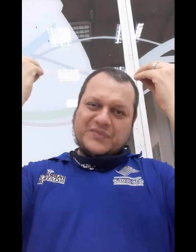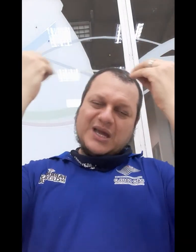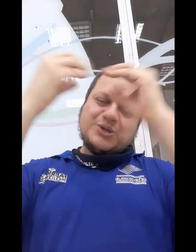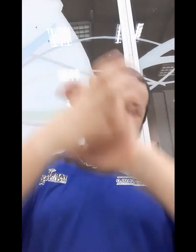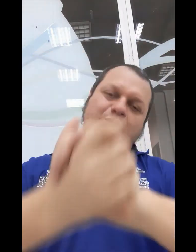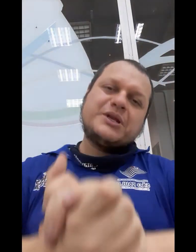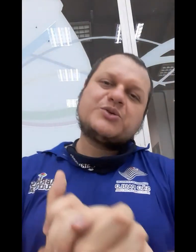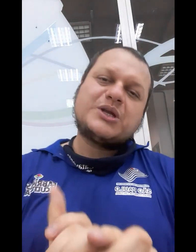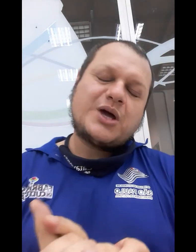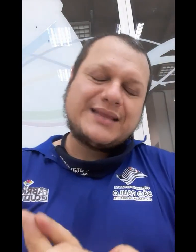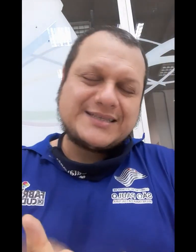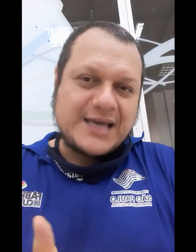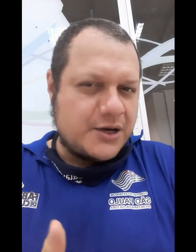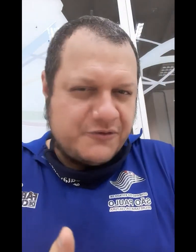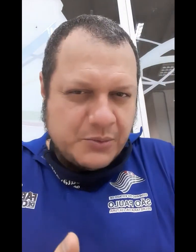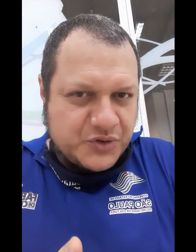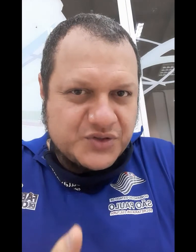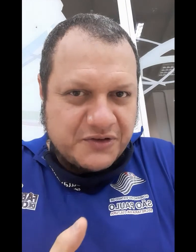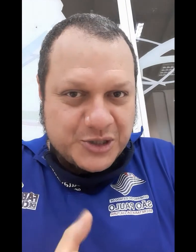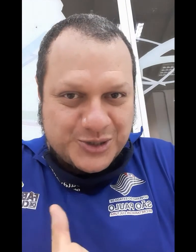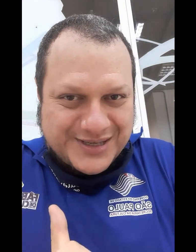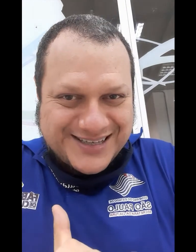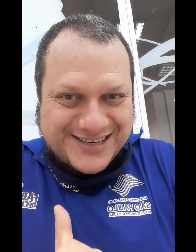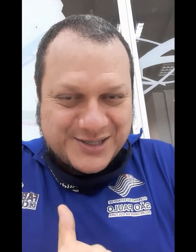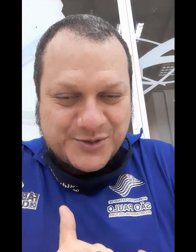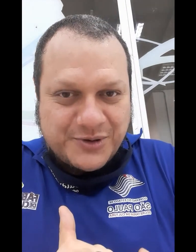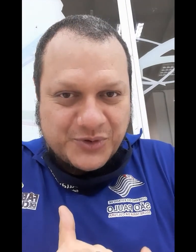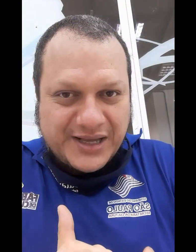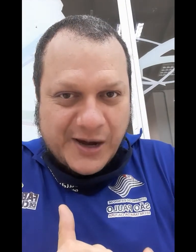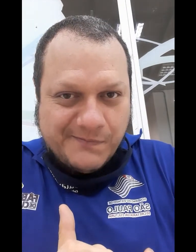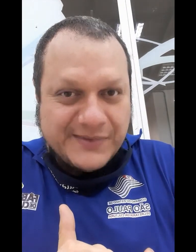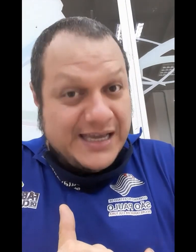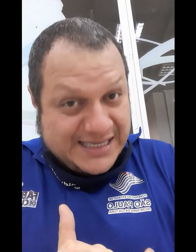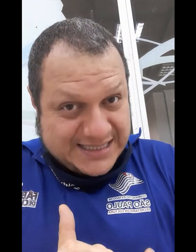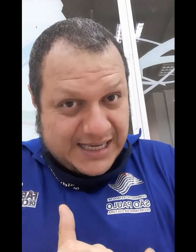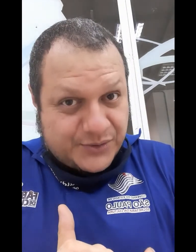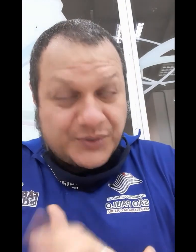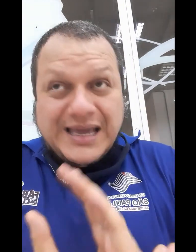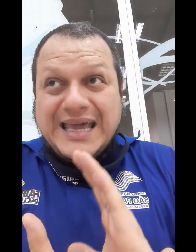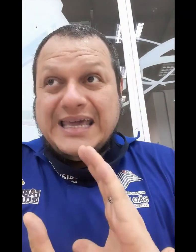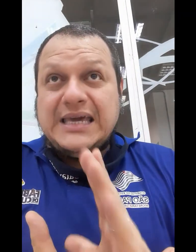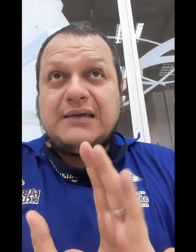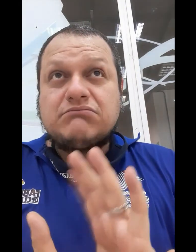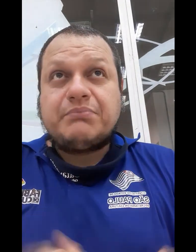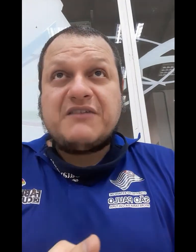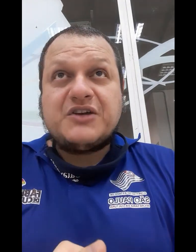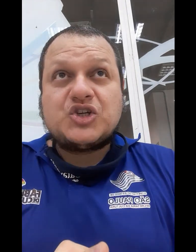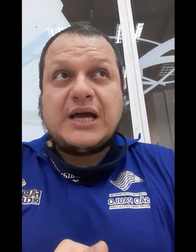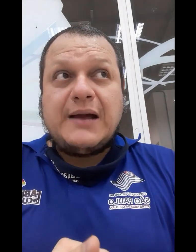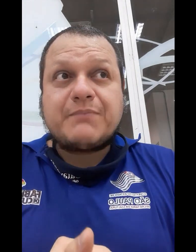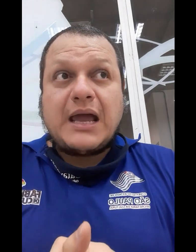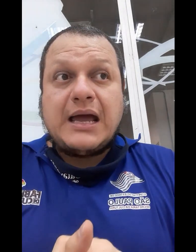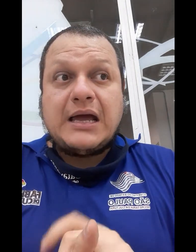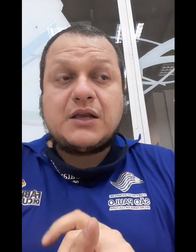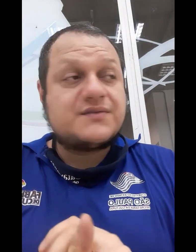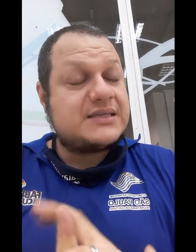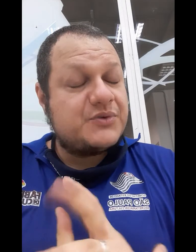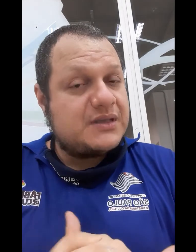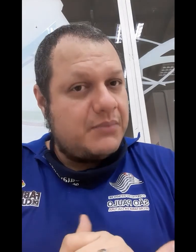descobrindo que notas eram. Foi muito divertido, esse exercício foi muito legal, certo? E, para fechar, nós fizemos também